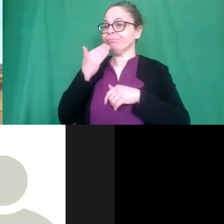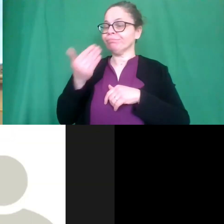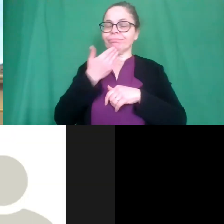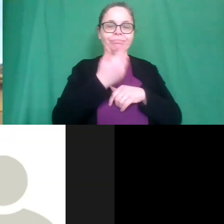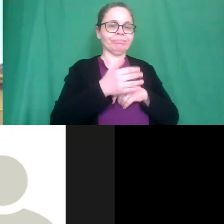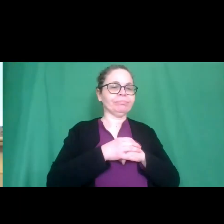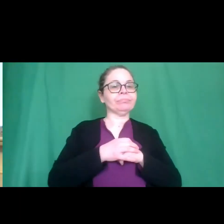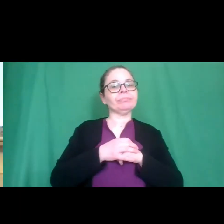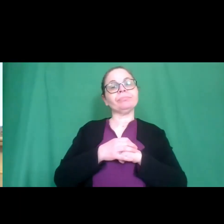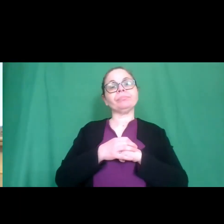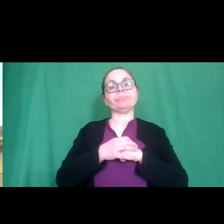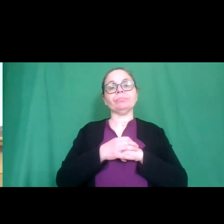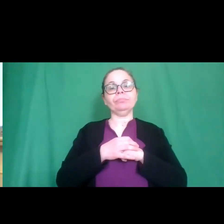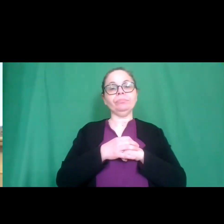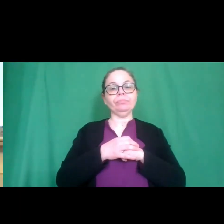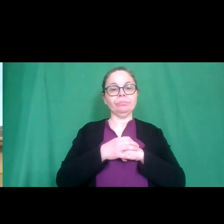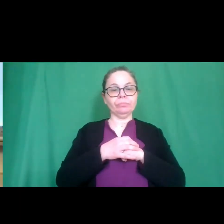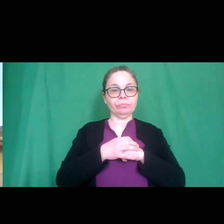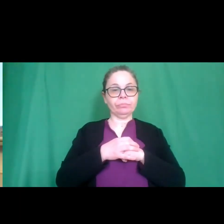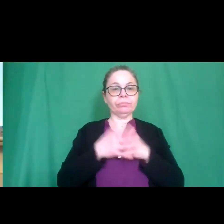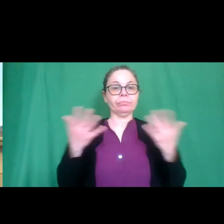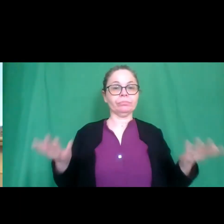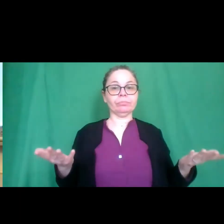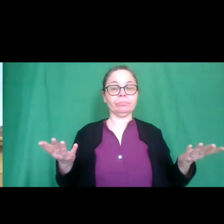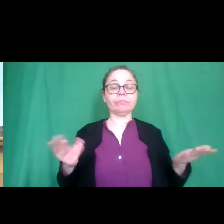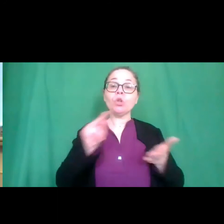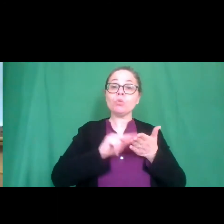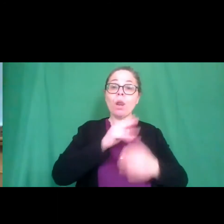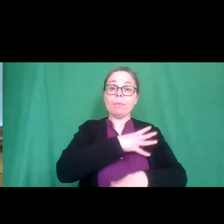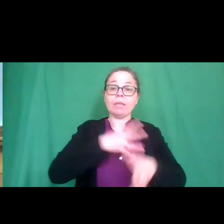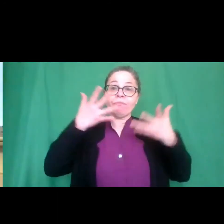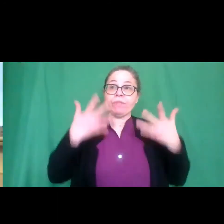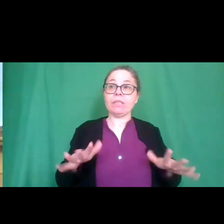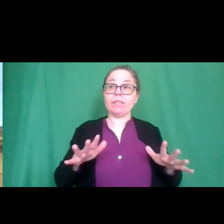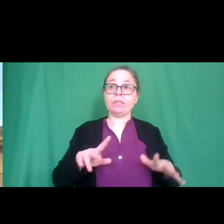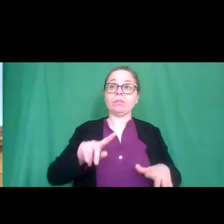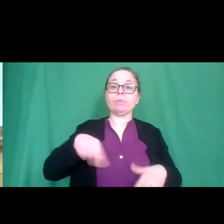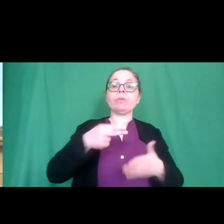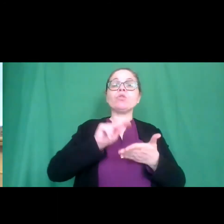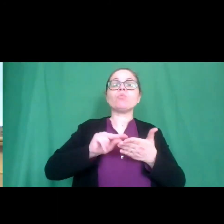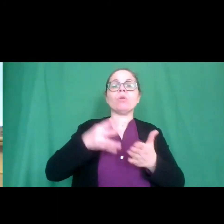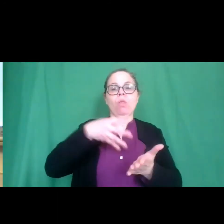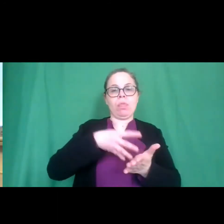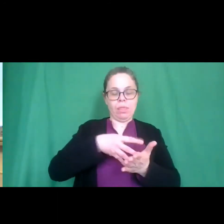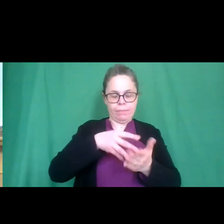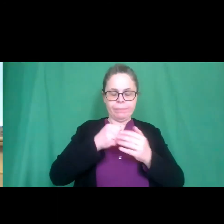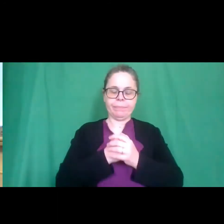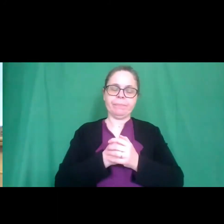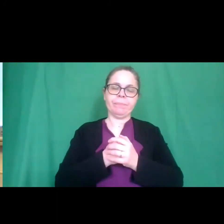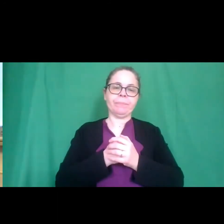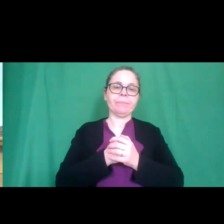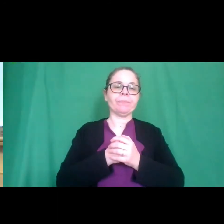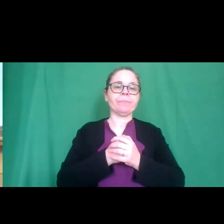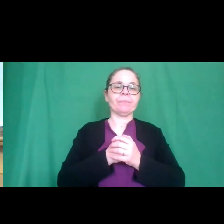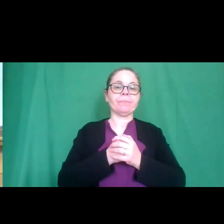allora finite le scuole primarie passiamo alla scuola secondaria di primo grado